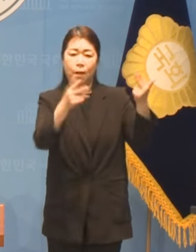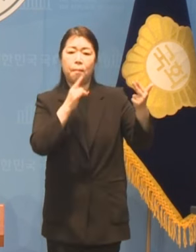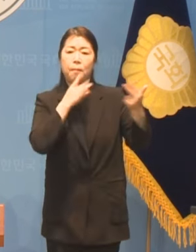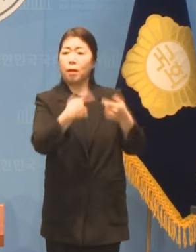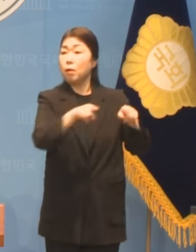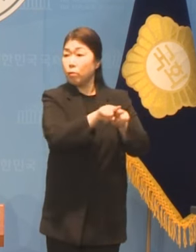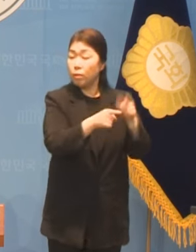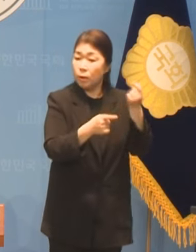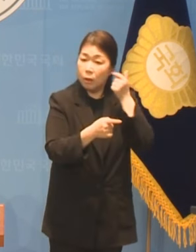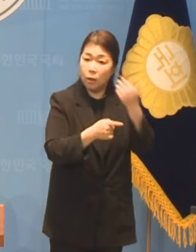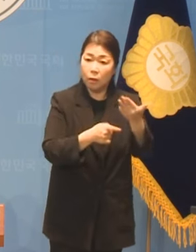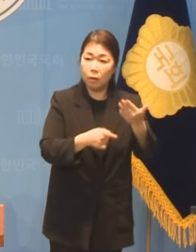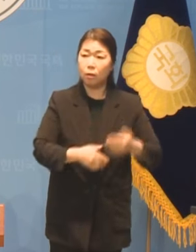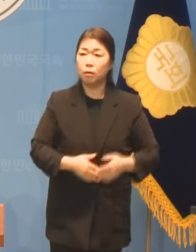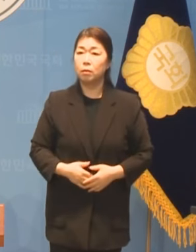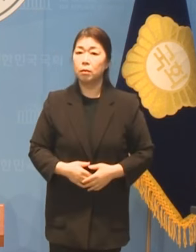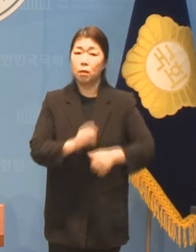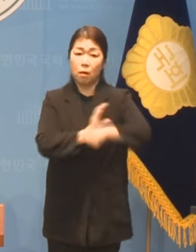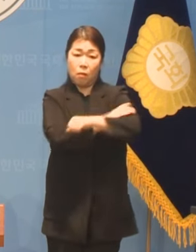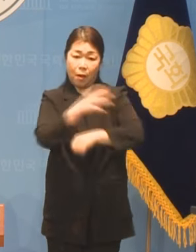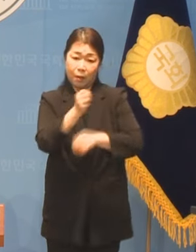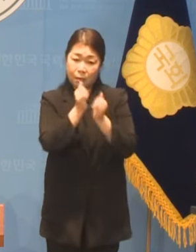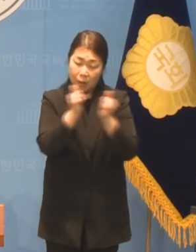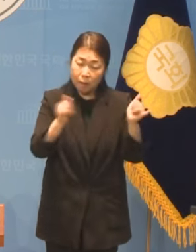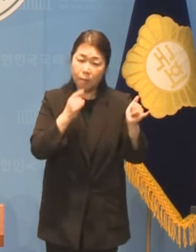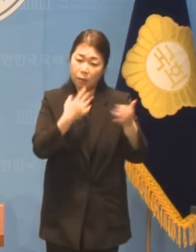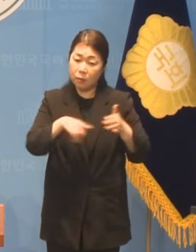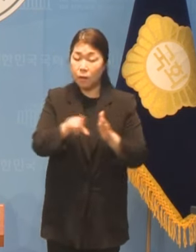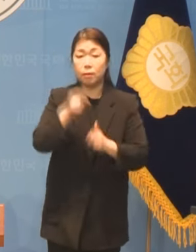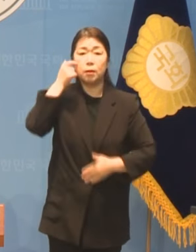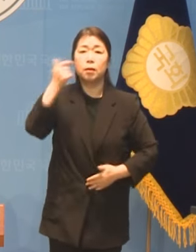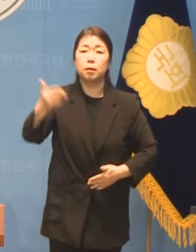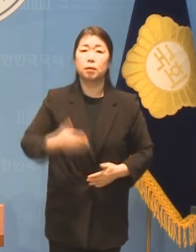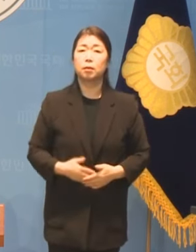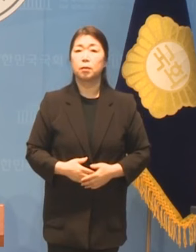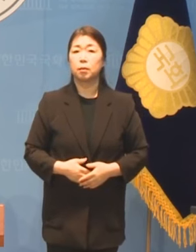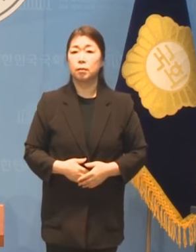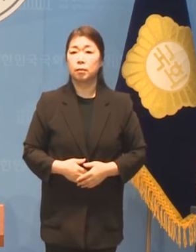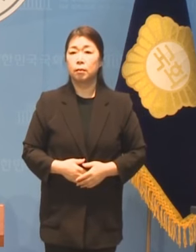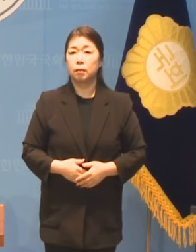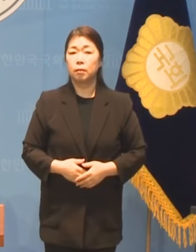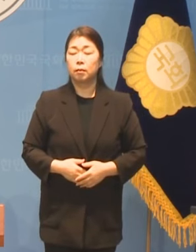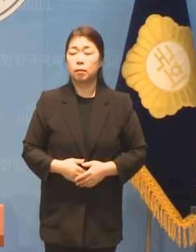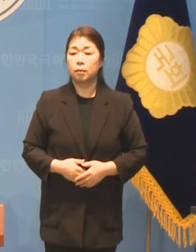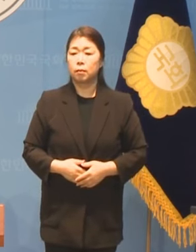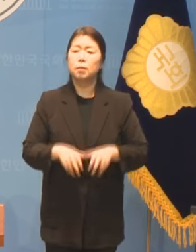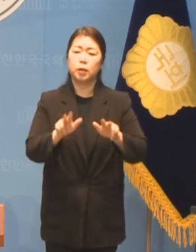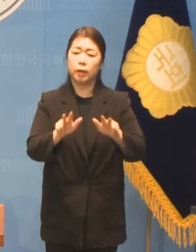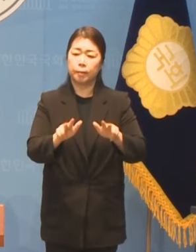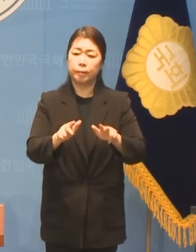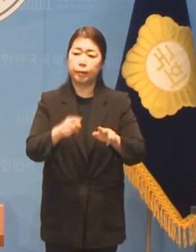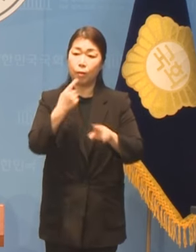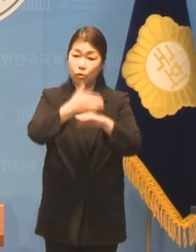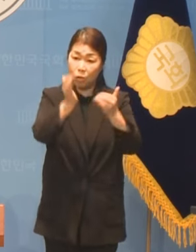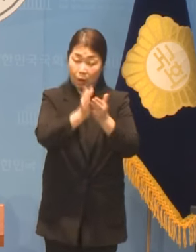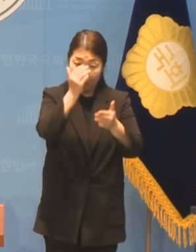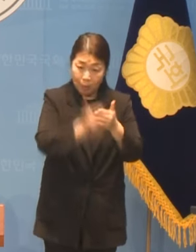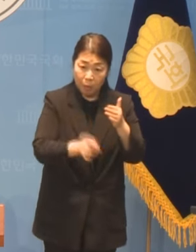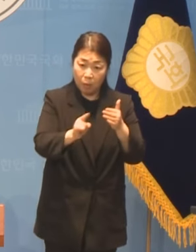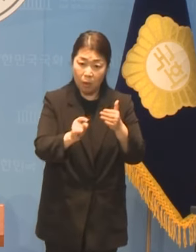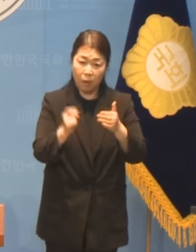정치인들의 친소관계를 묘사하는 말에 가깝습니다 민주당에 남은 것은 위선과 민주주의